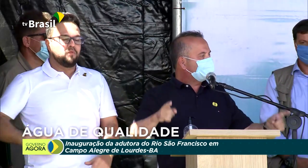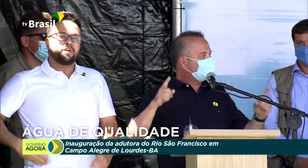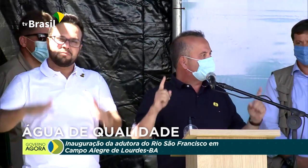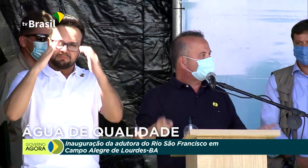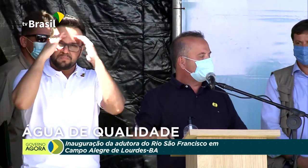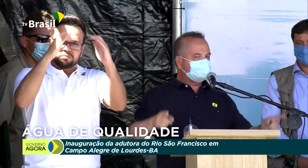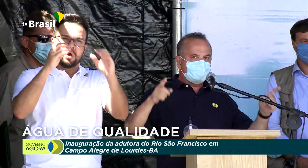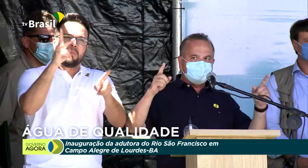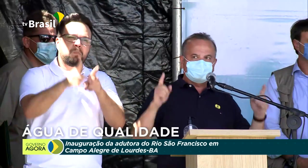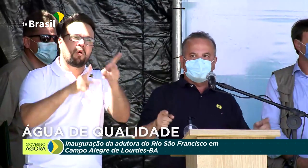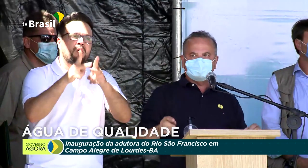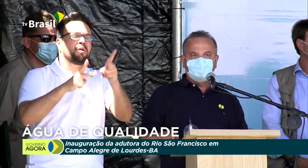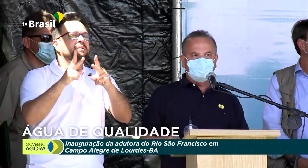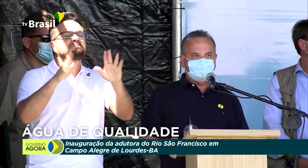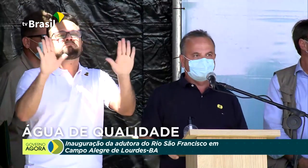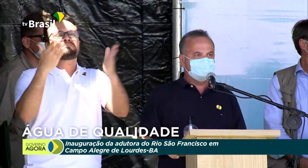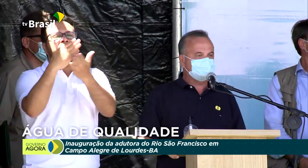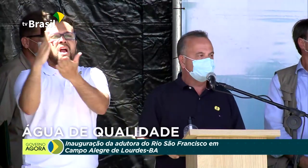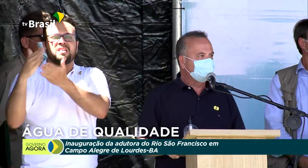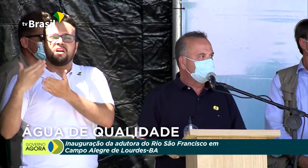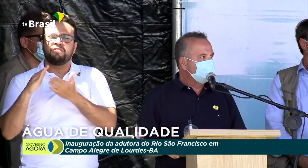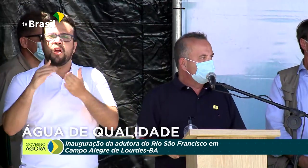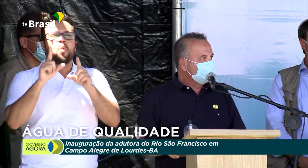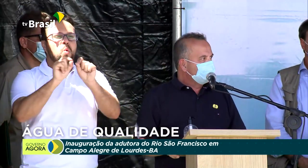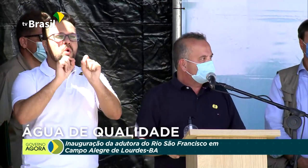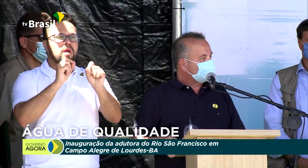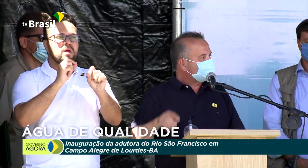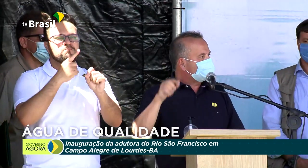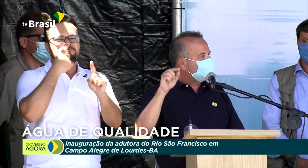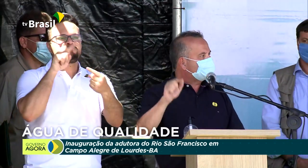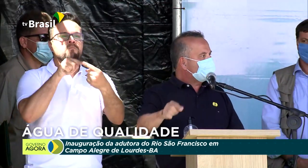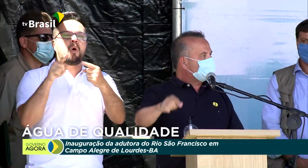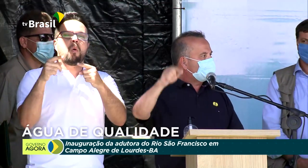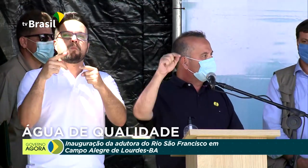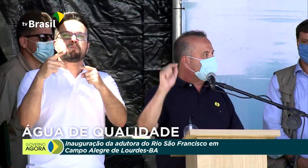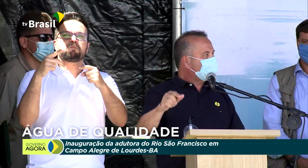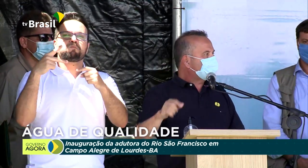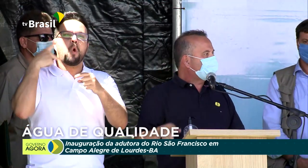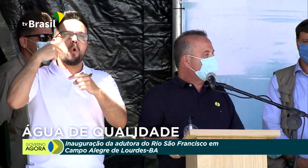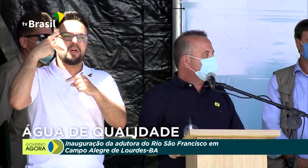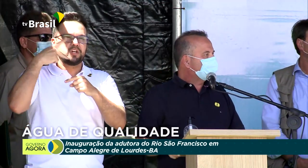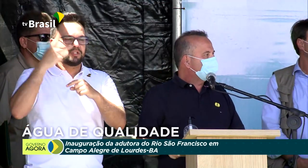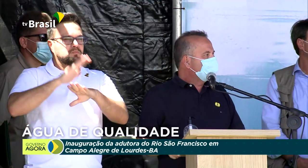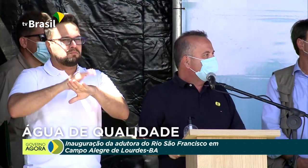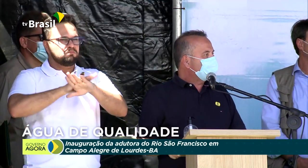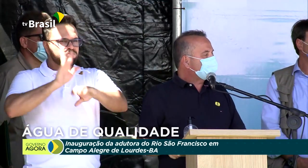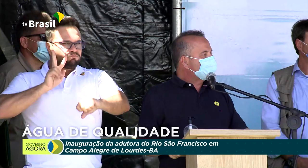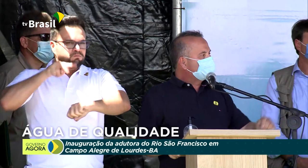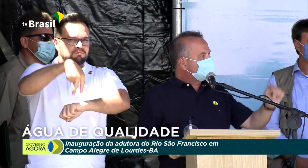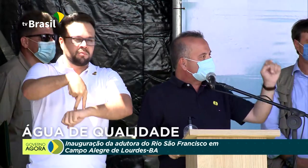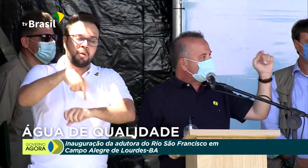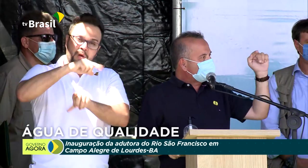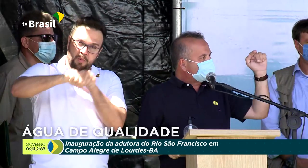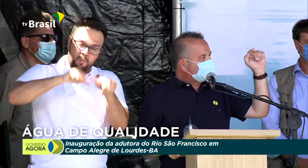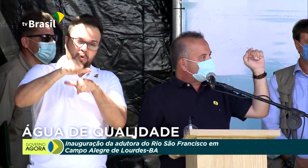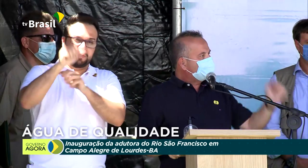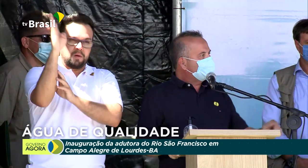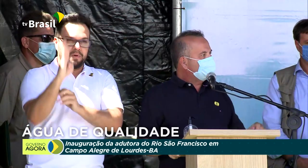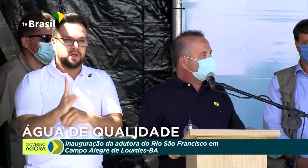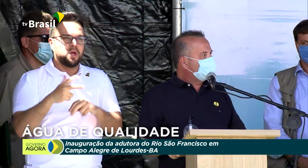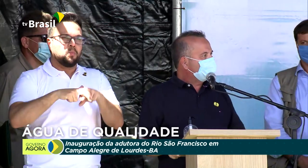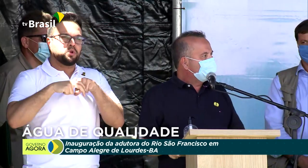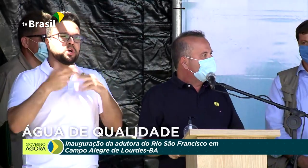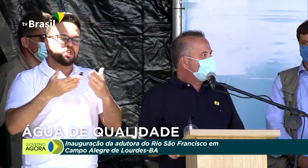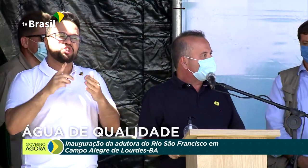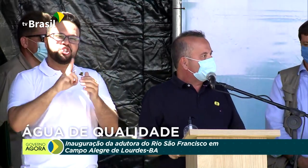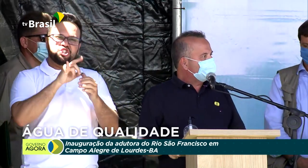independente de paixões ou condições políticas. O senhor se elegeu para mudar esse país e essa mudança está acontecendo